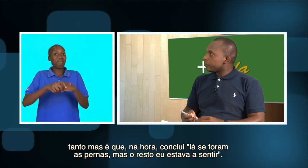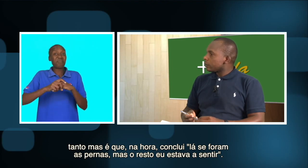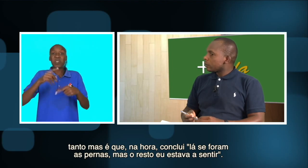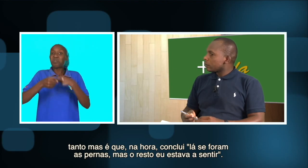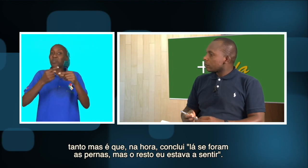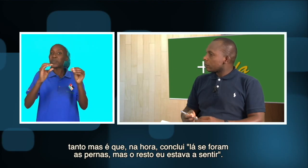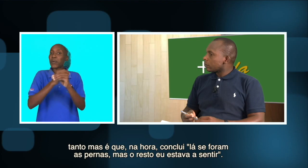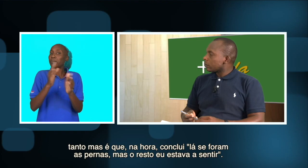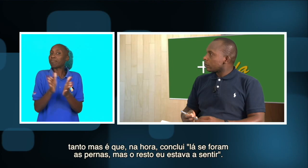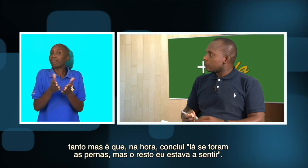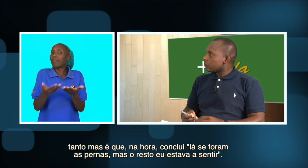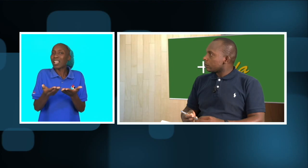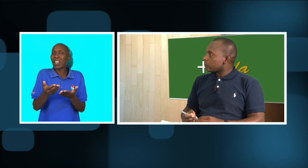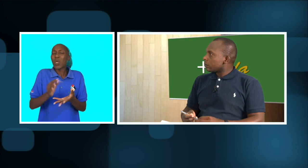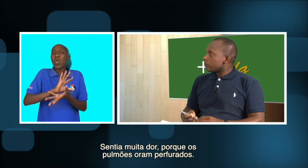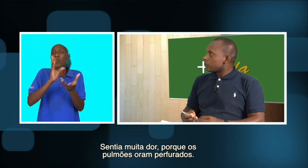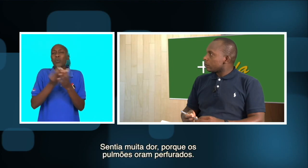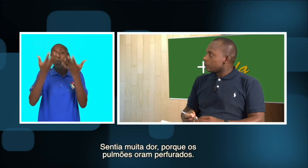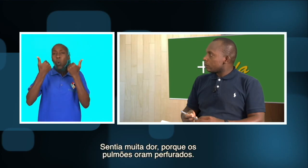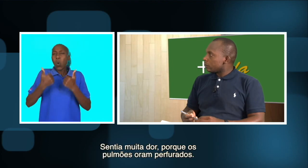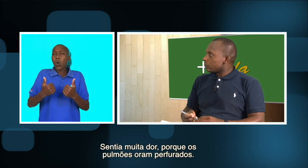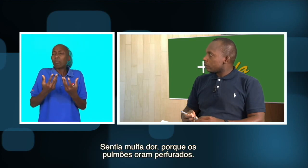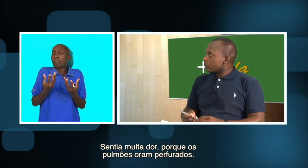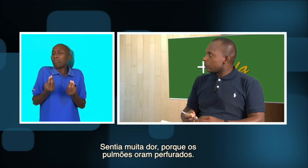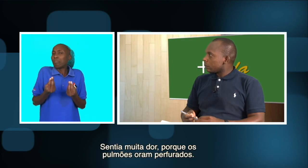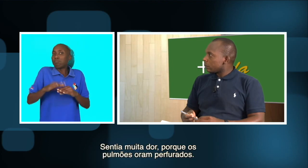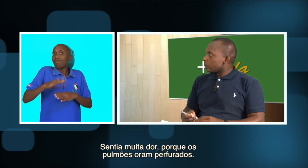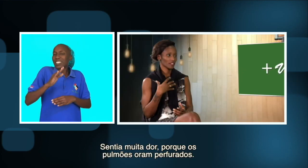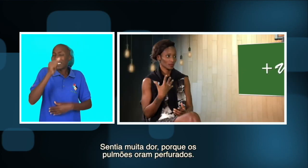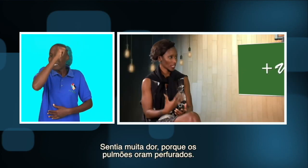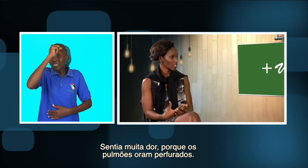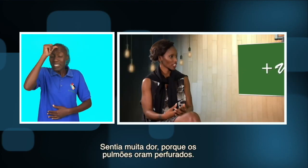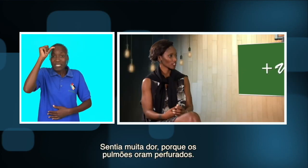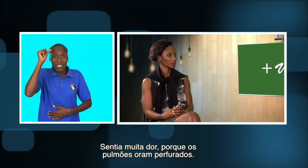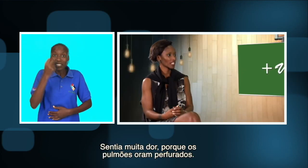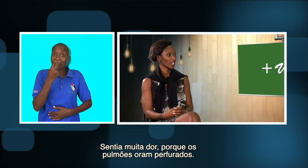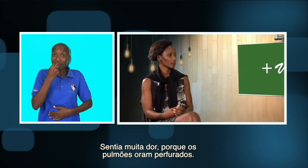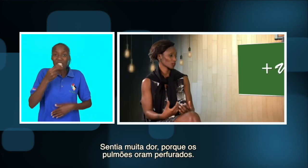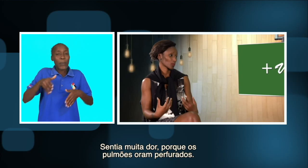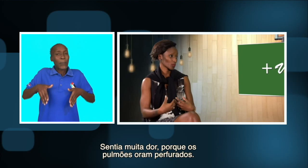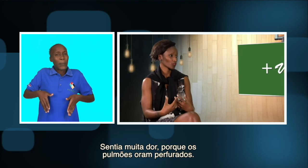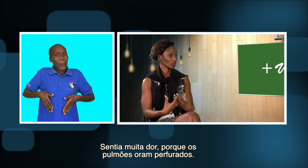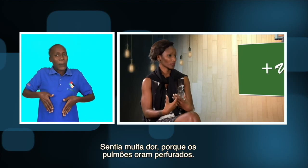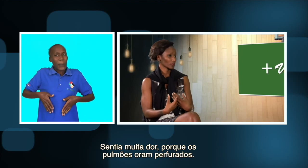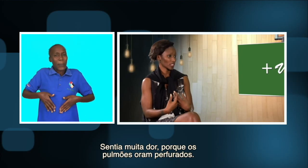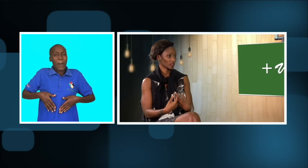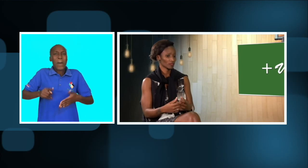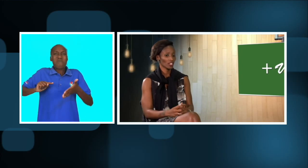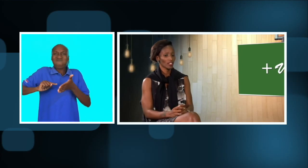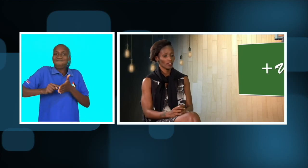Mas o resto eu estava a sentir. Sentia muita dor, dificuldades em respirar, porque os pulmões foram